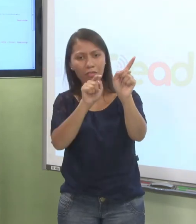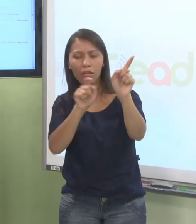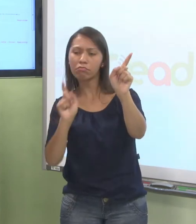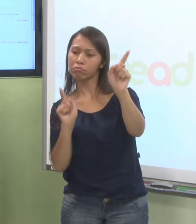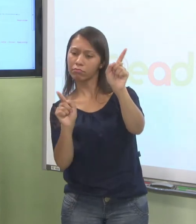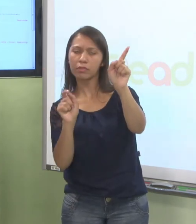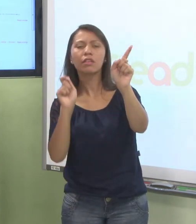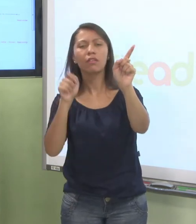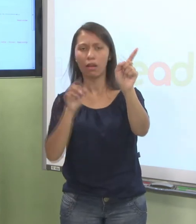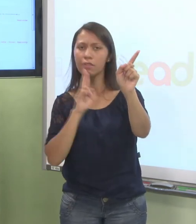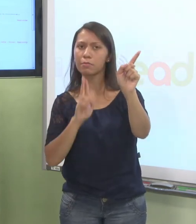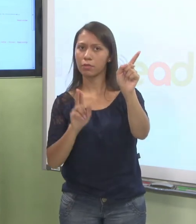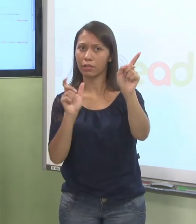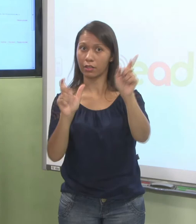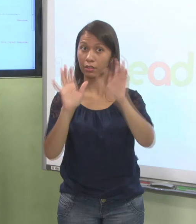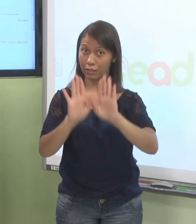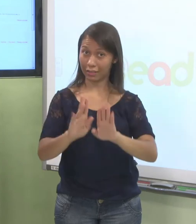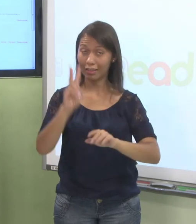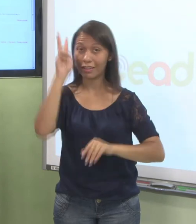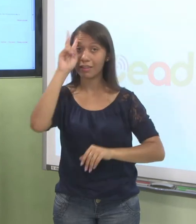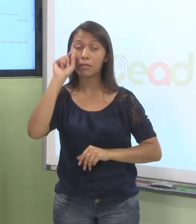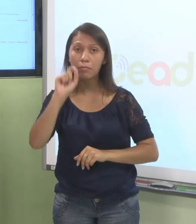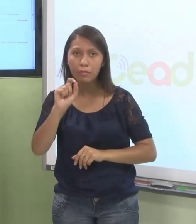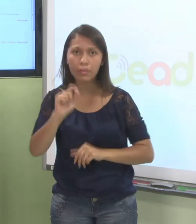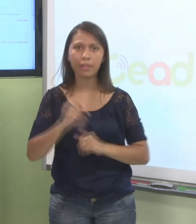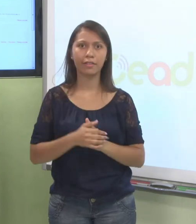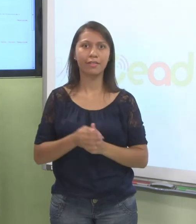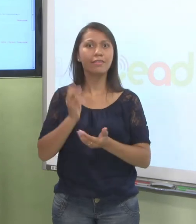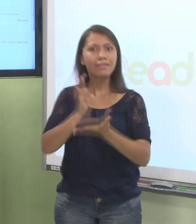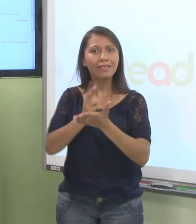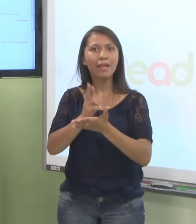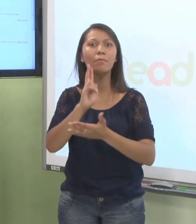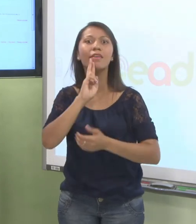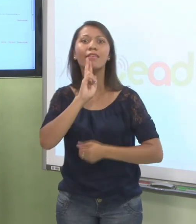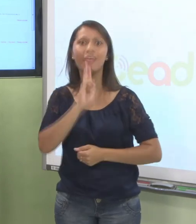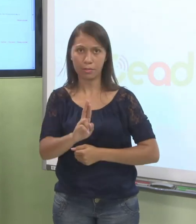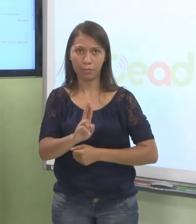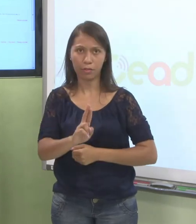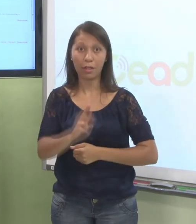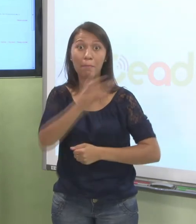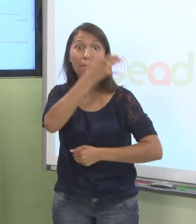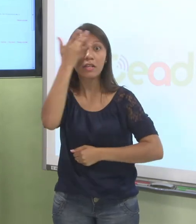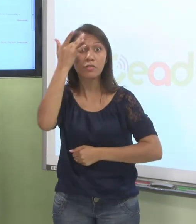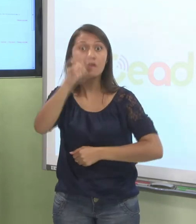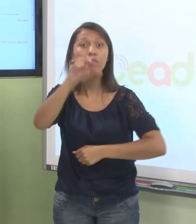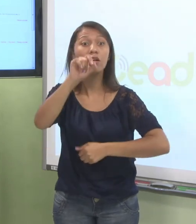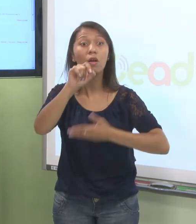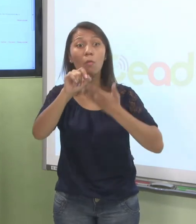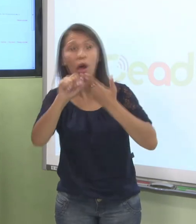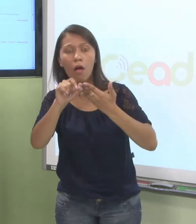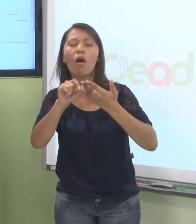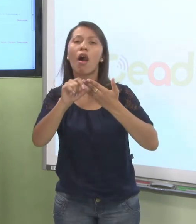Beleza? Então, lembra, se for clicar, se for responder a mensagem, selecione a pessoa certa que você vai mandar. Beleza? Vamos voltar para a sala lá.